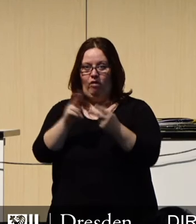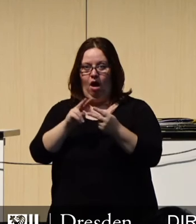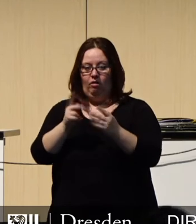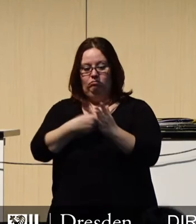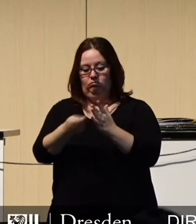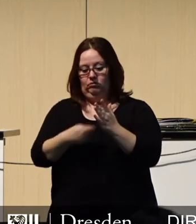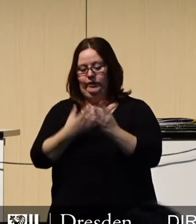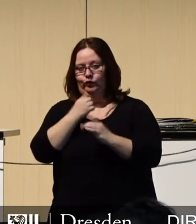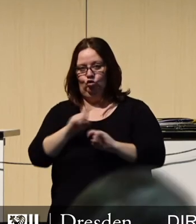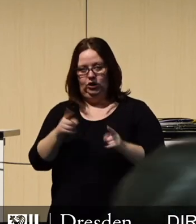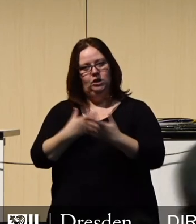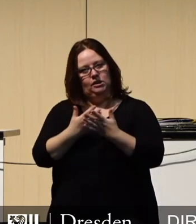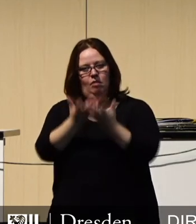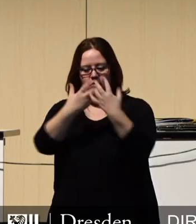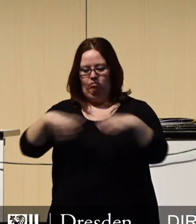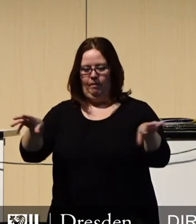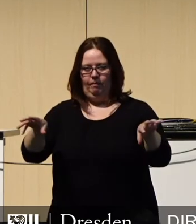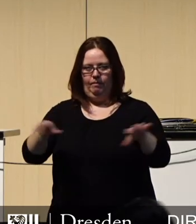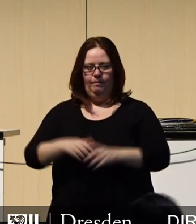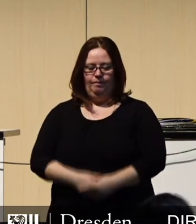der Stadt Dresden abhanden kommen.